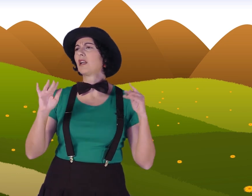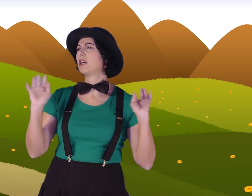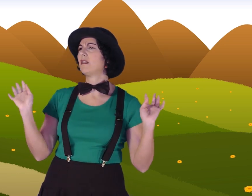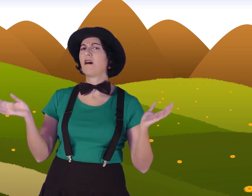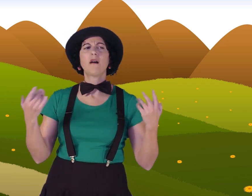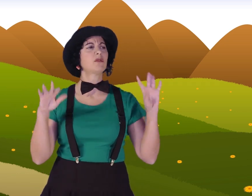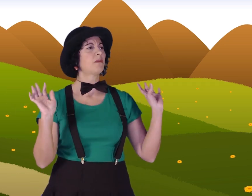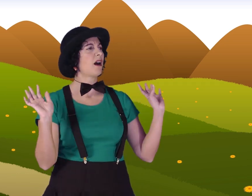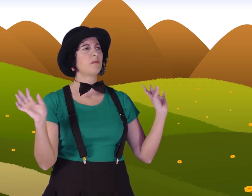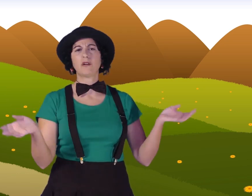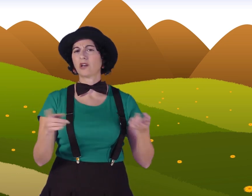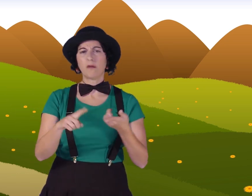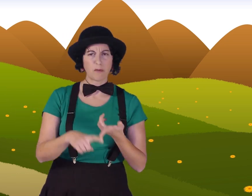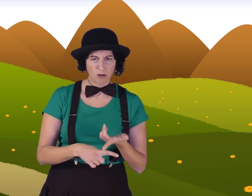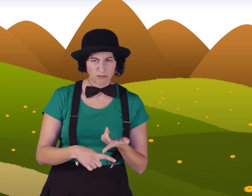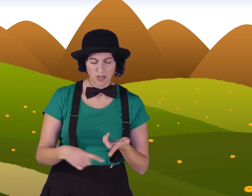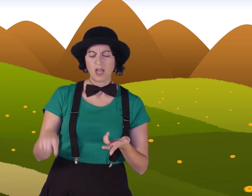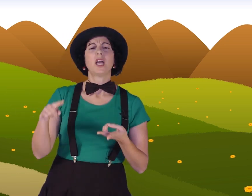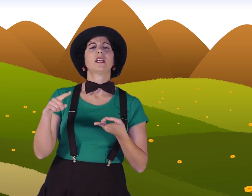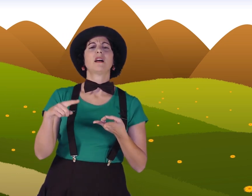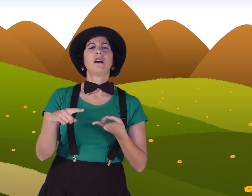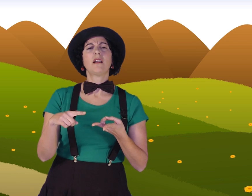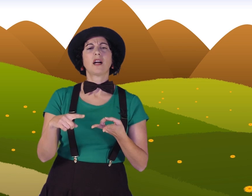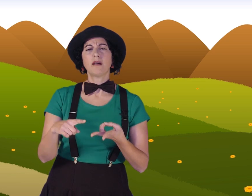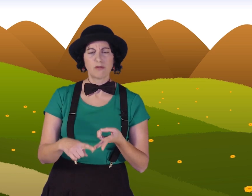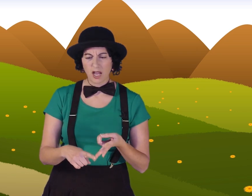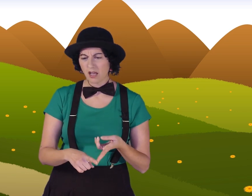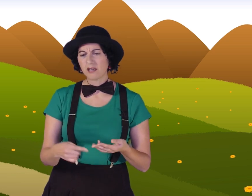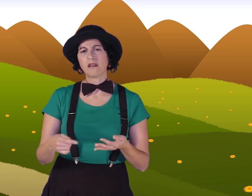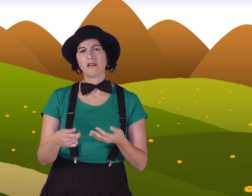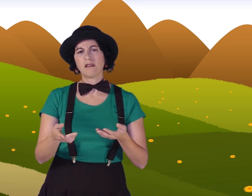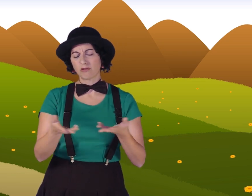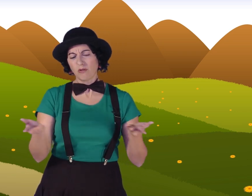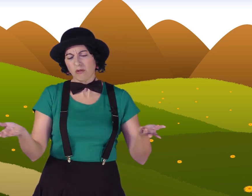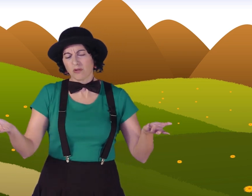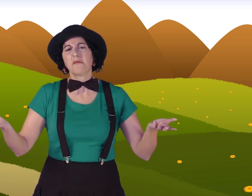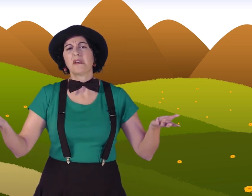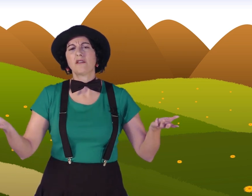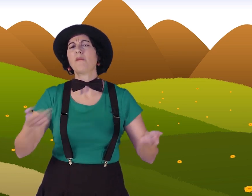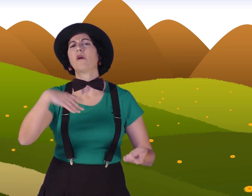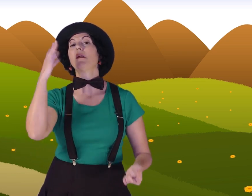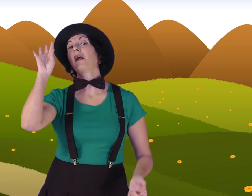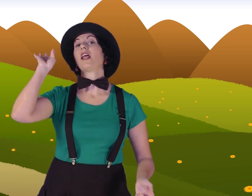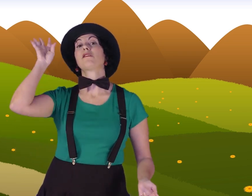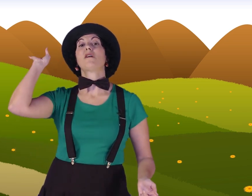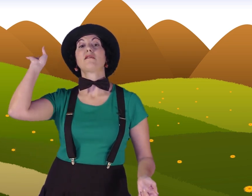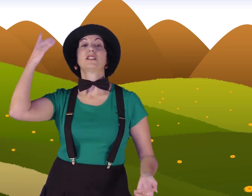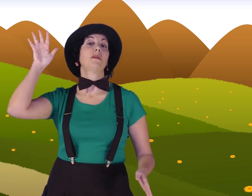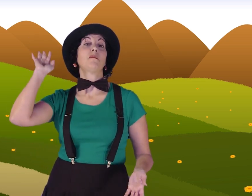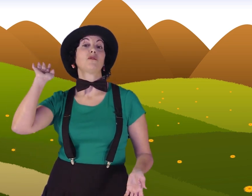tranquilidad, mucha paz, pero se come poco. Está la cama dura y esto no es vivir. Yo me vuelvo a la ciudad, que se vive mucho